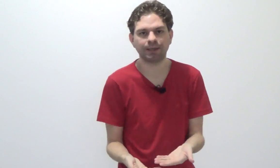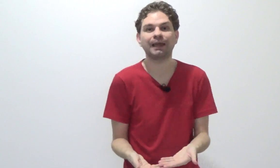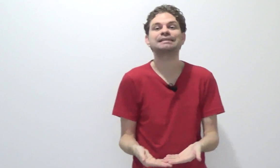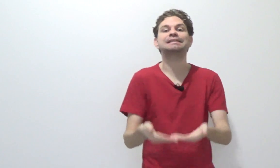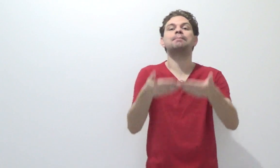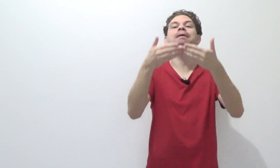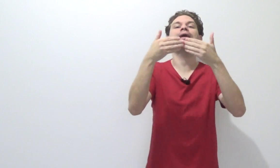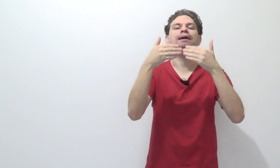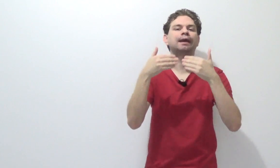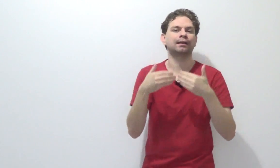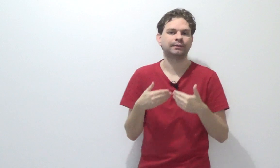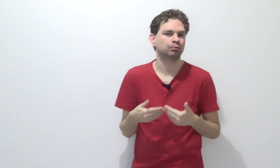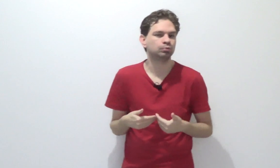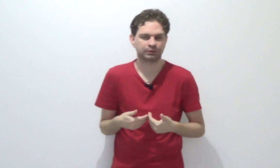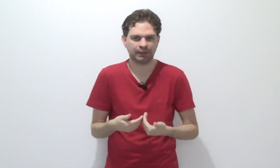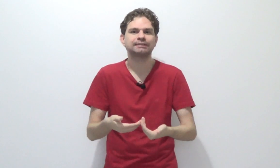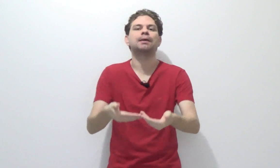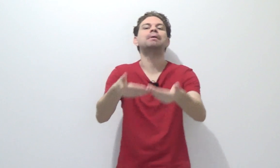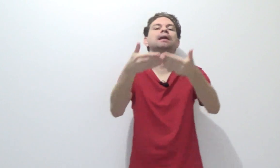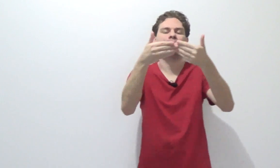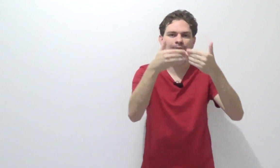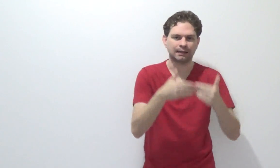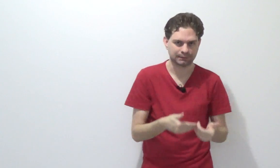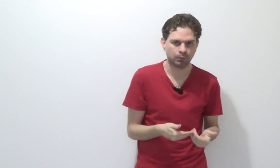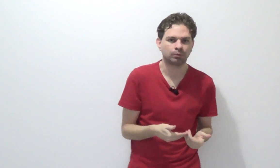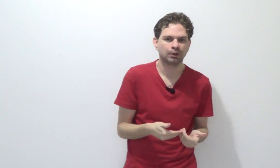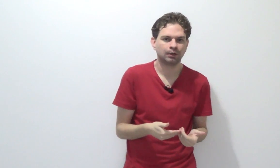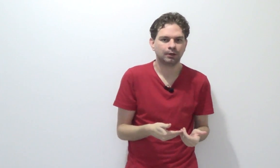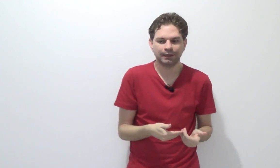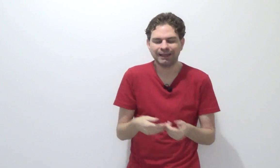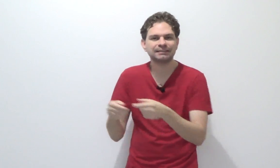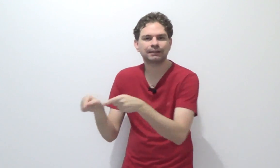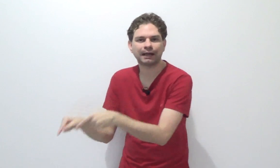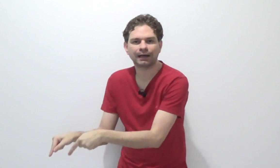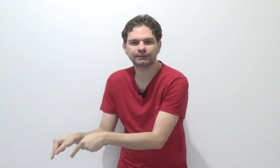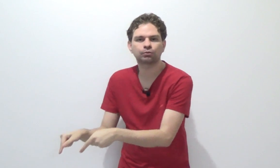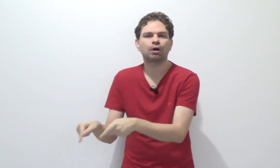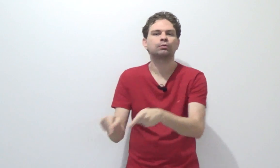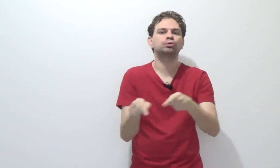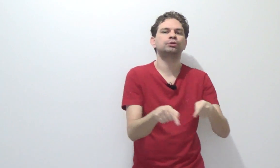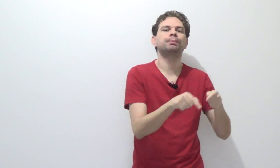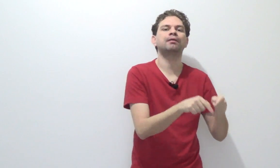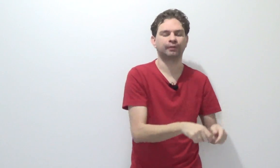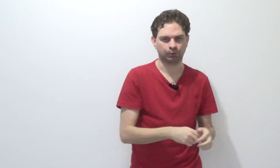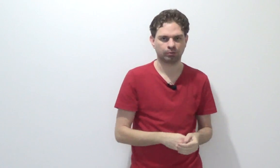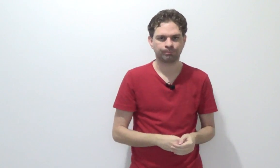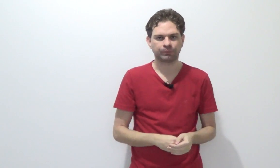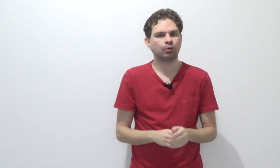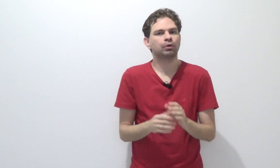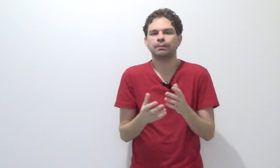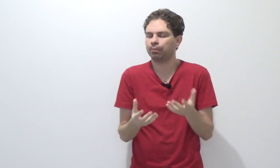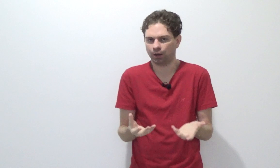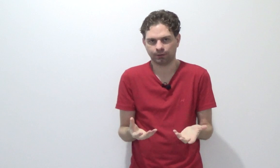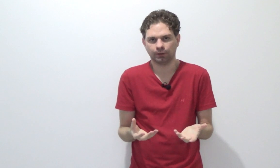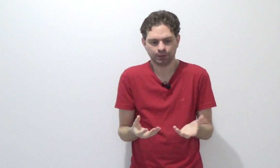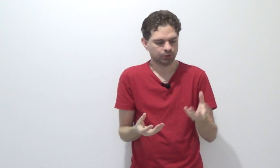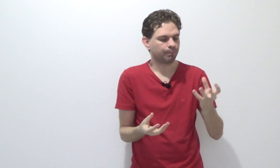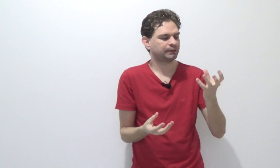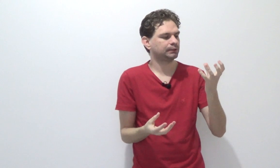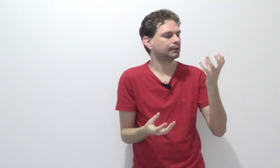receberam aquela denúncia, receberam aquela ação, esse cara se torna o juiz prevento. Então não importa. Se eu apresentei